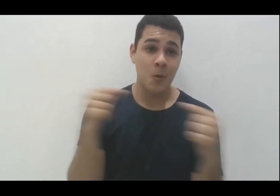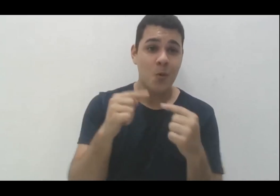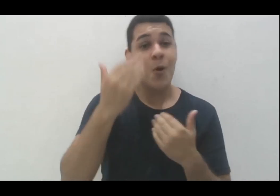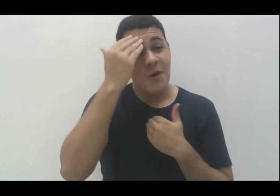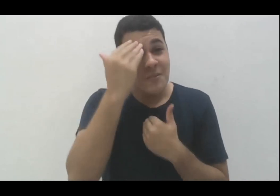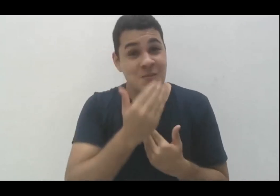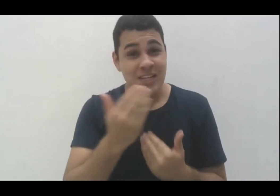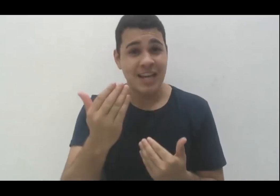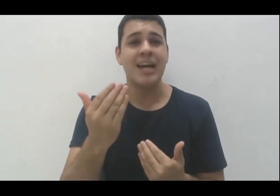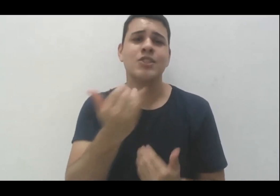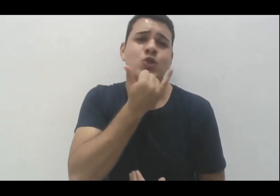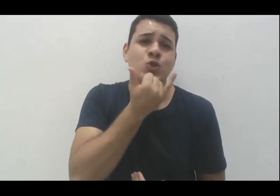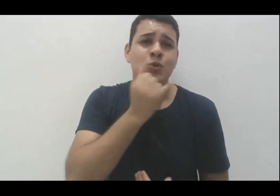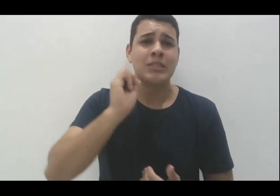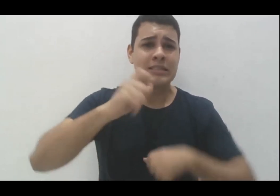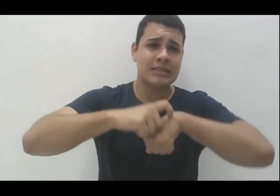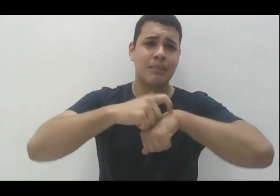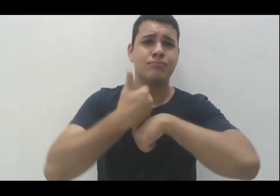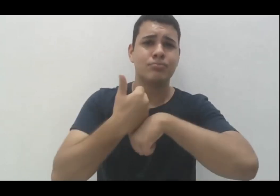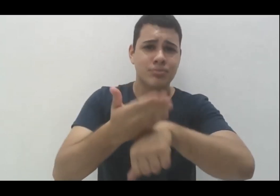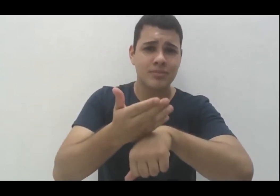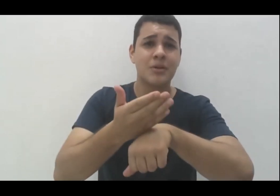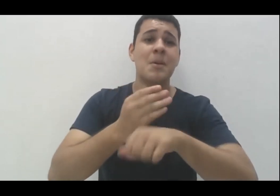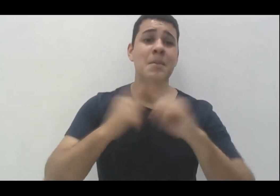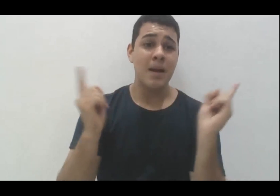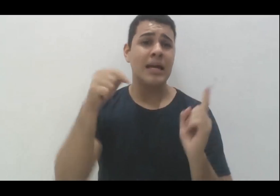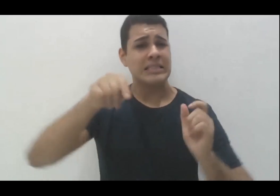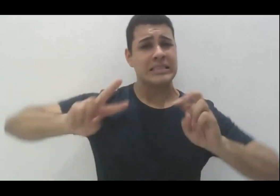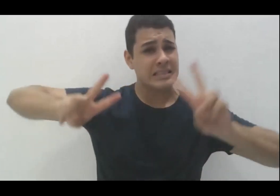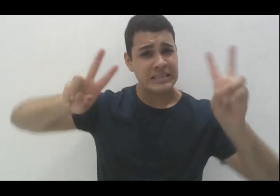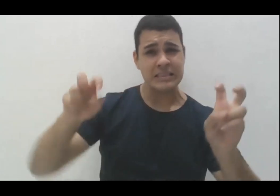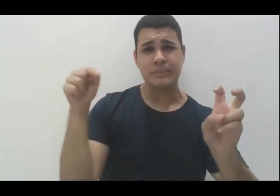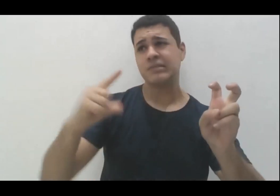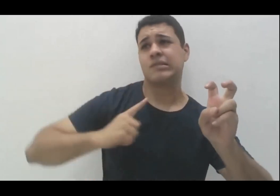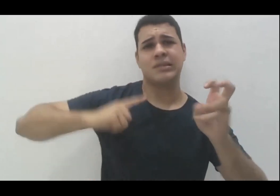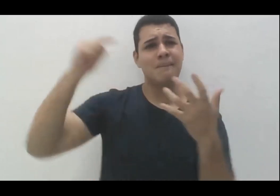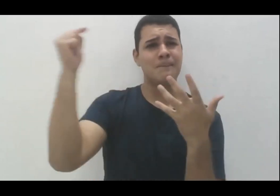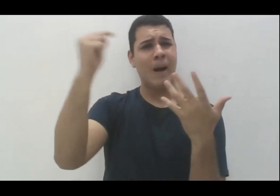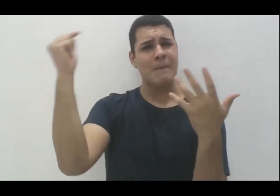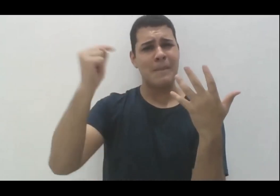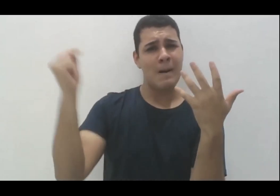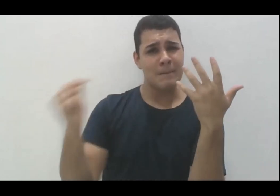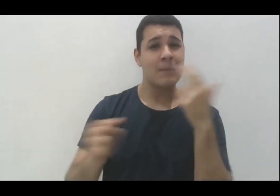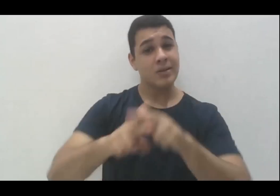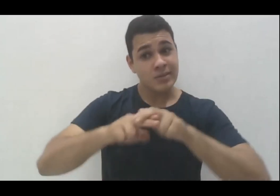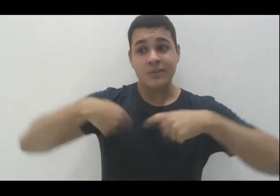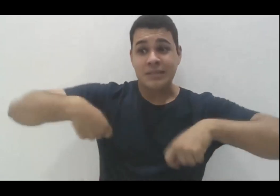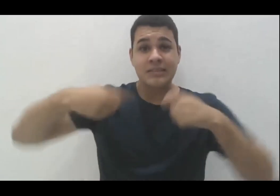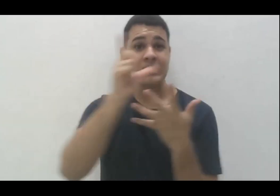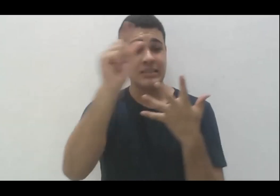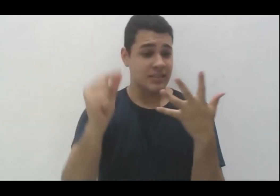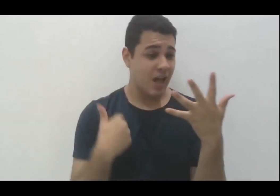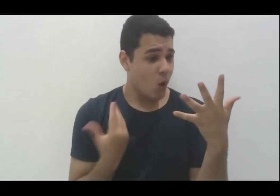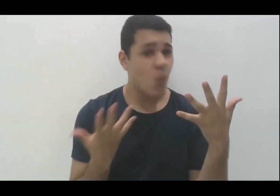e desculpa se eu passei um pouco tempo, mas esse é um tema muito amplo e a gente é obrigado a fazer escolhas e eu